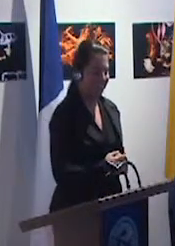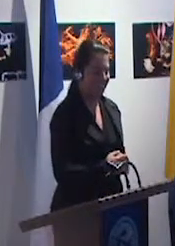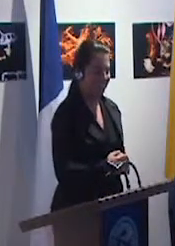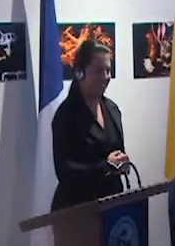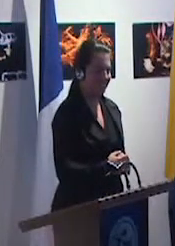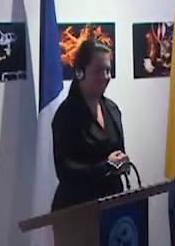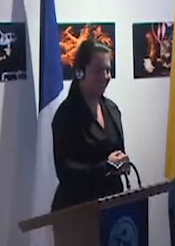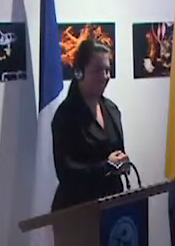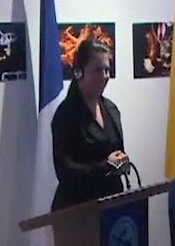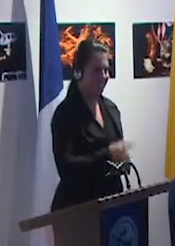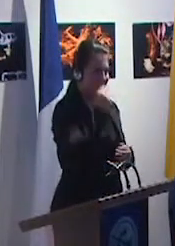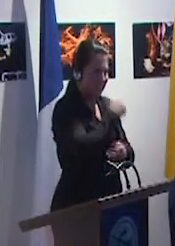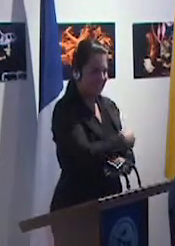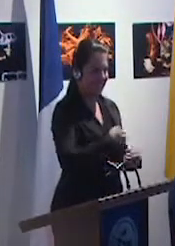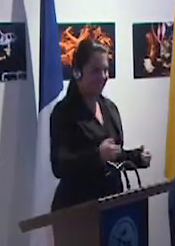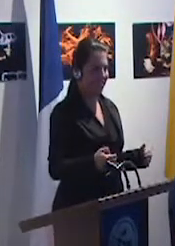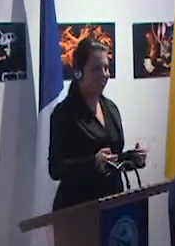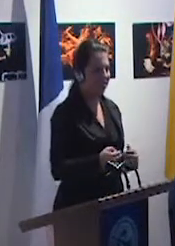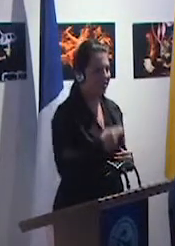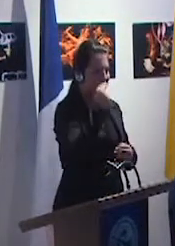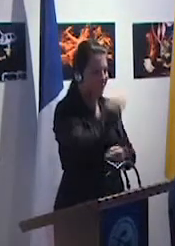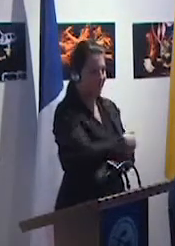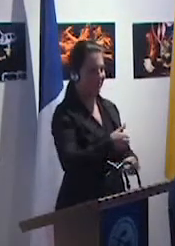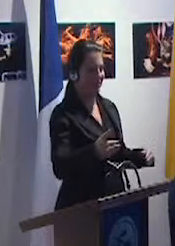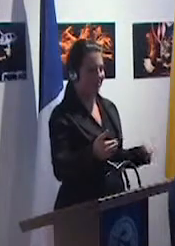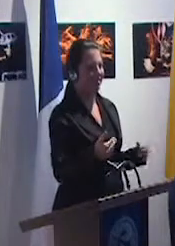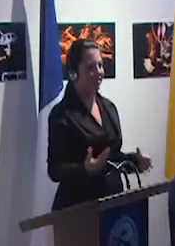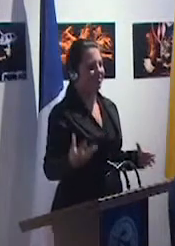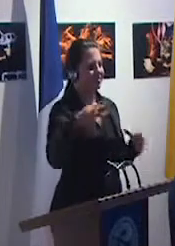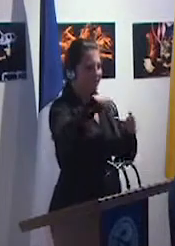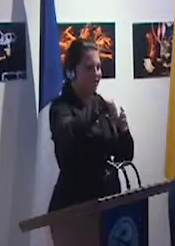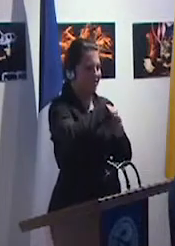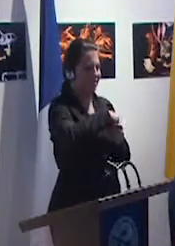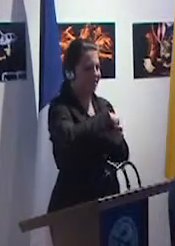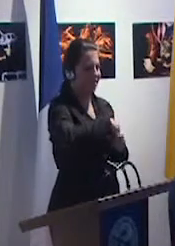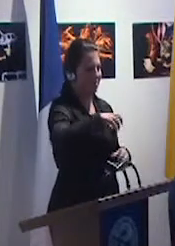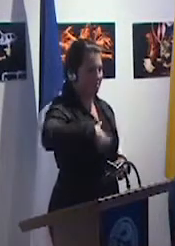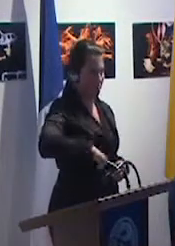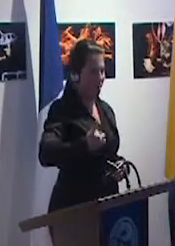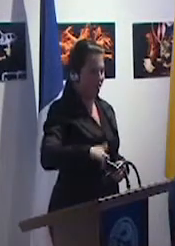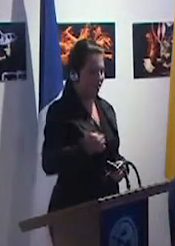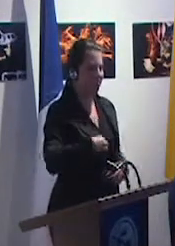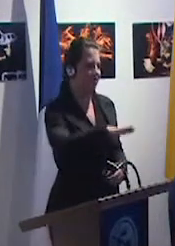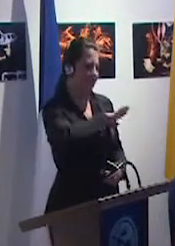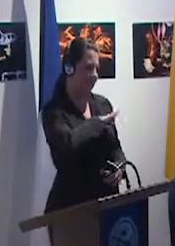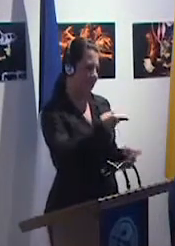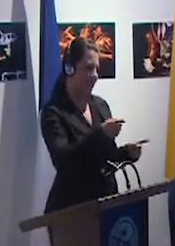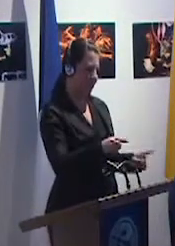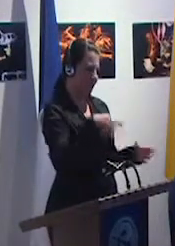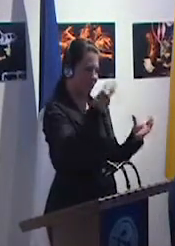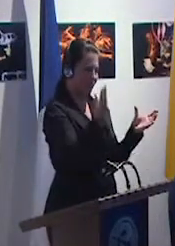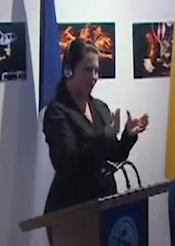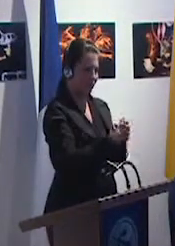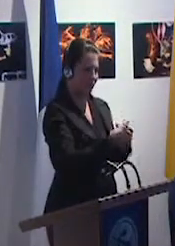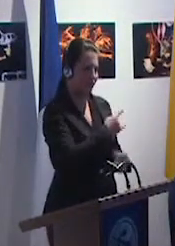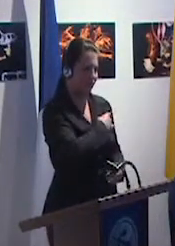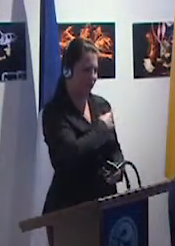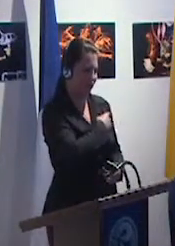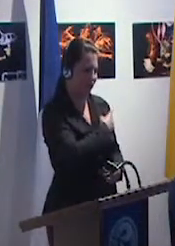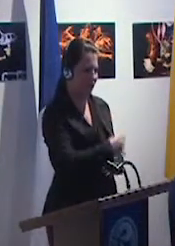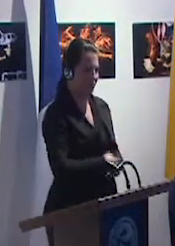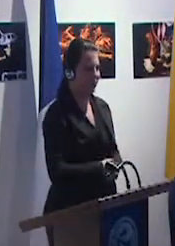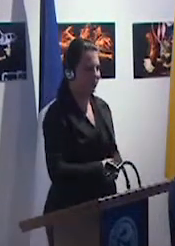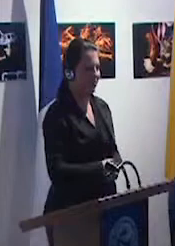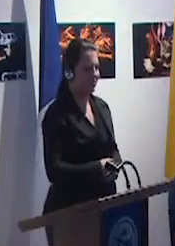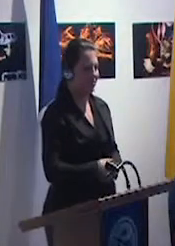'école primaire mais aussi au secondaire et aussi à l'université c'est vraiment je vais essayer